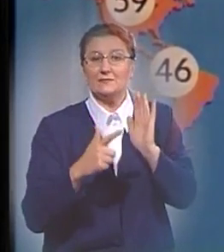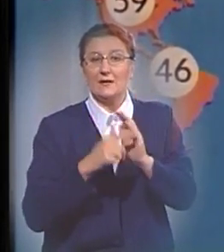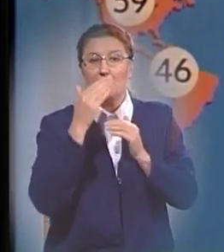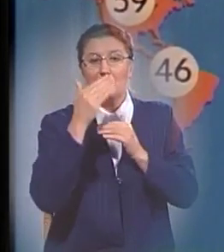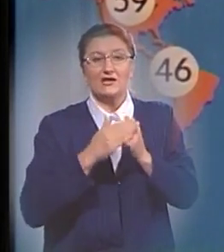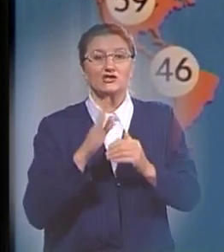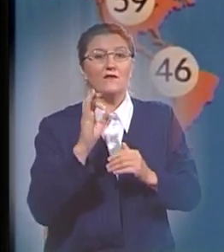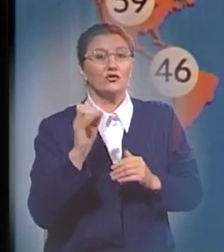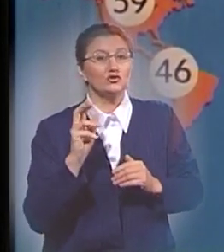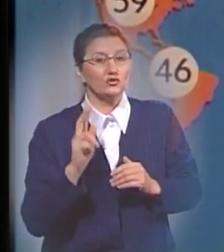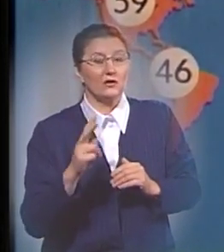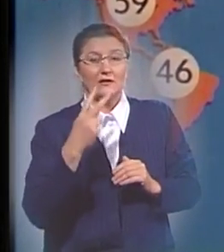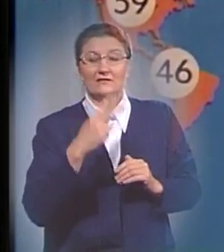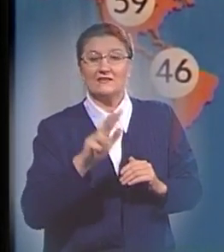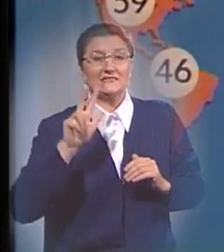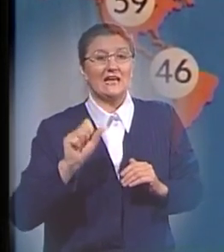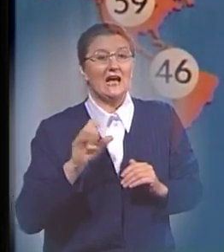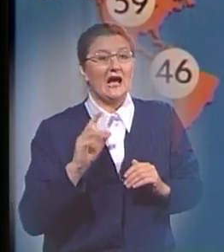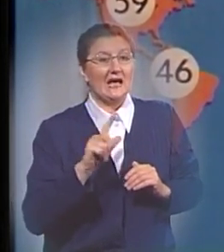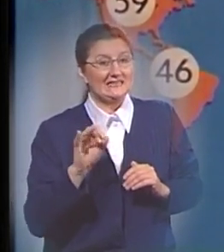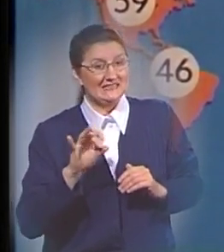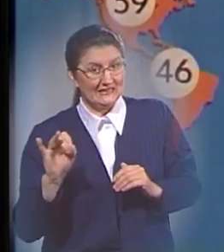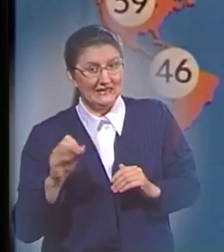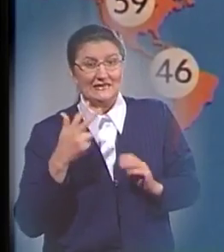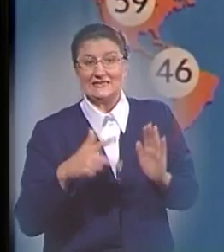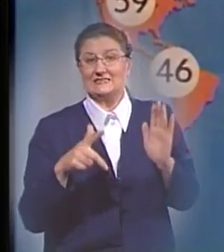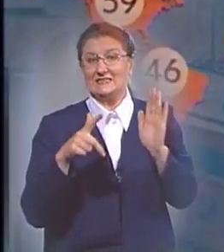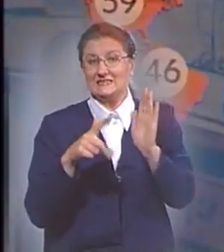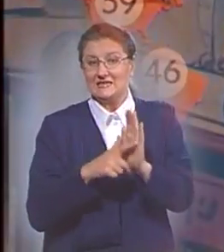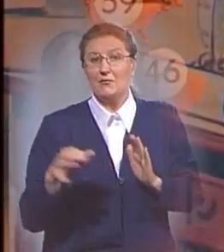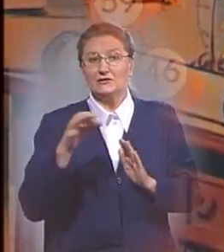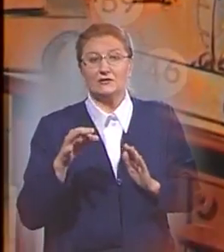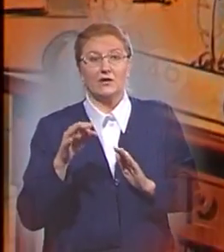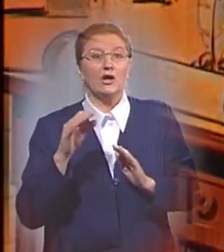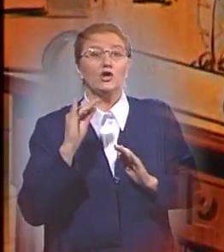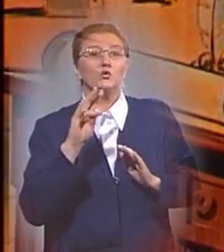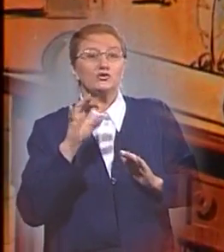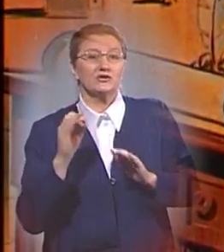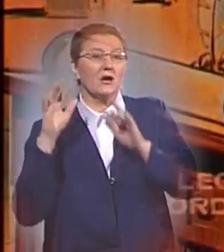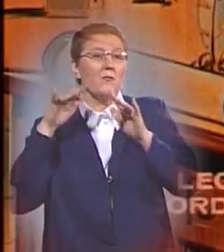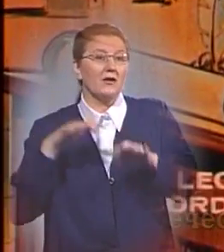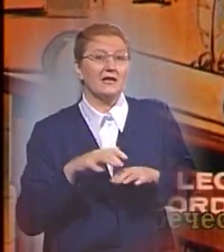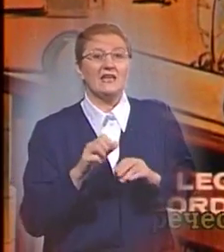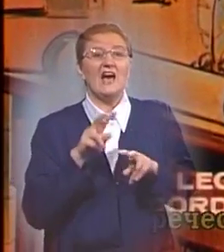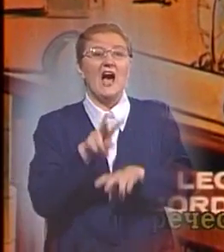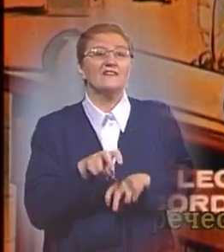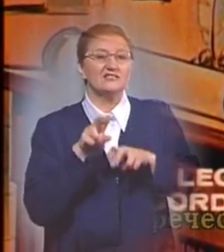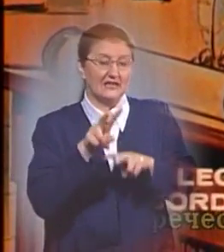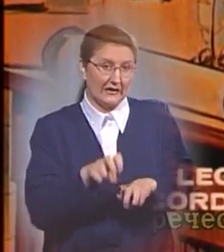Востоке, 23 в Азии и 37 на островах Южных морей и в Австралии. Ни один из нас,